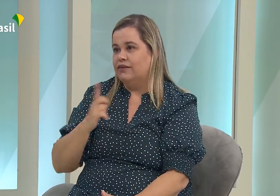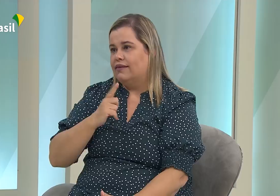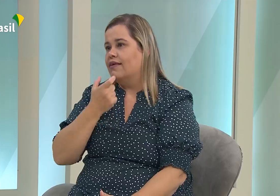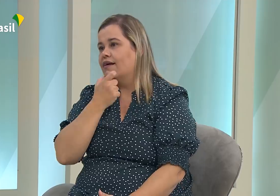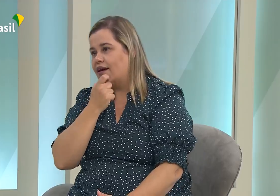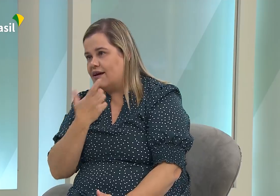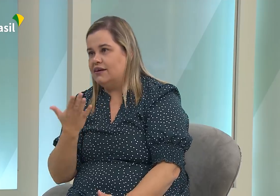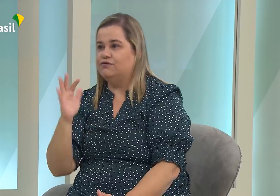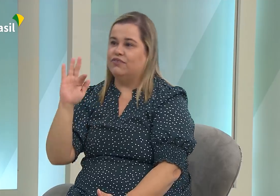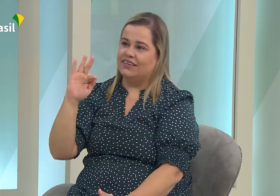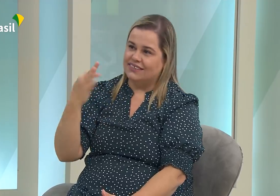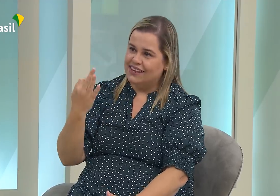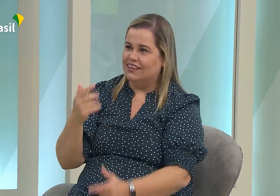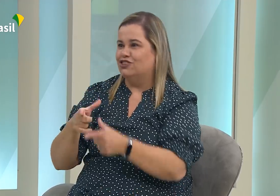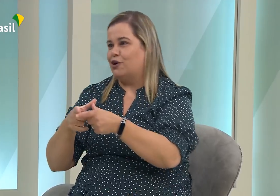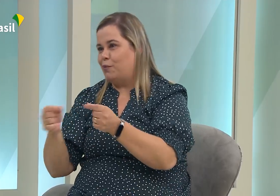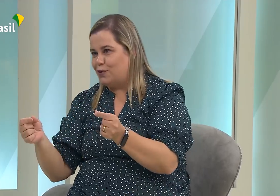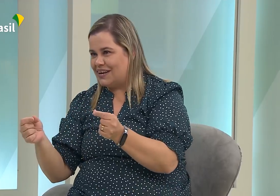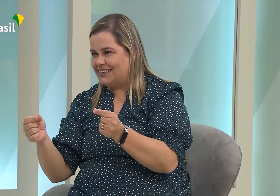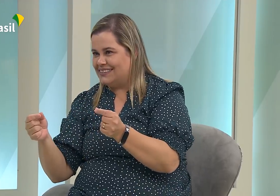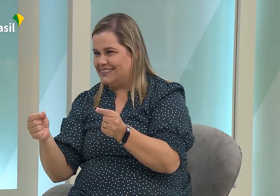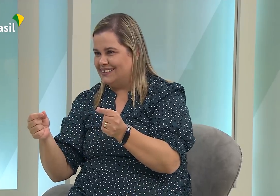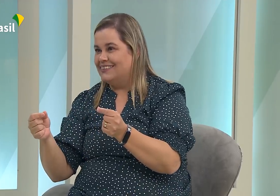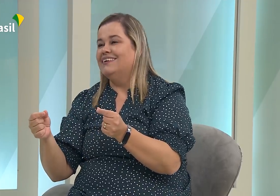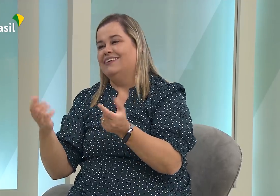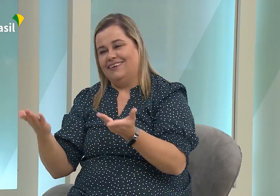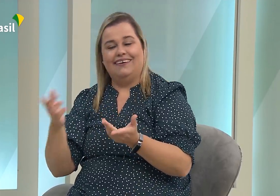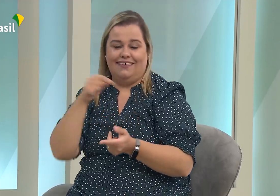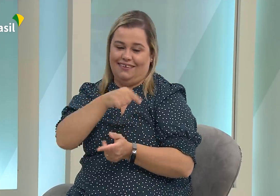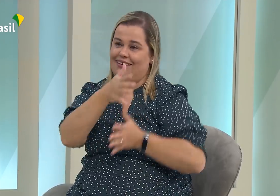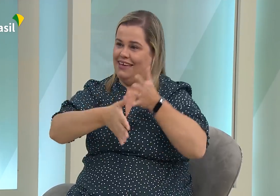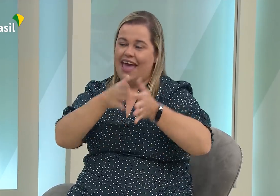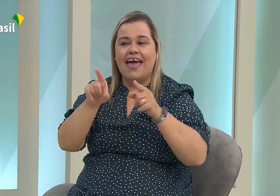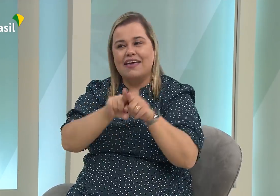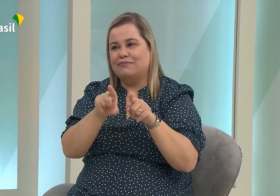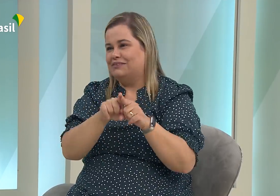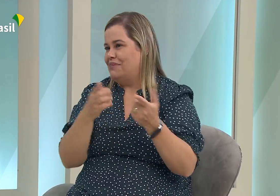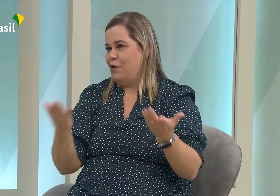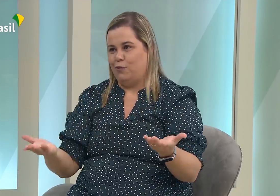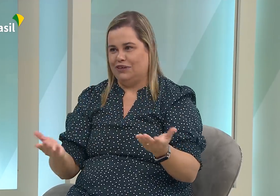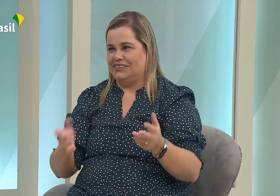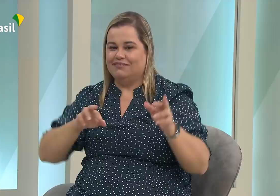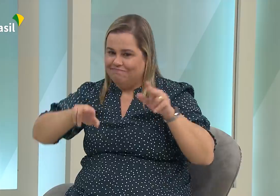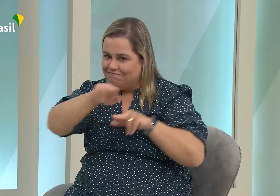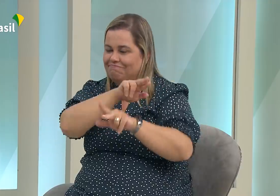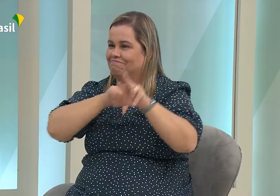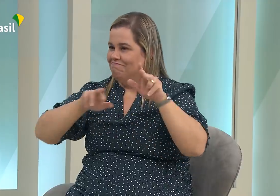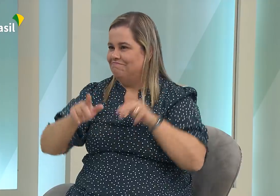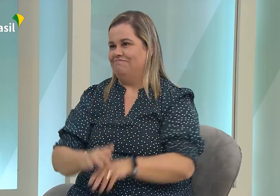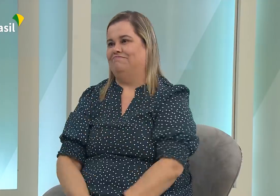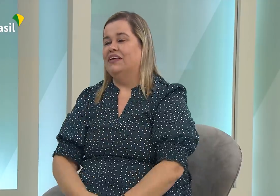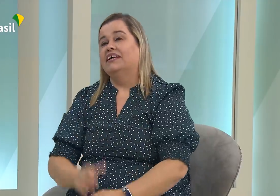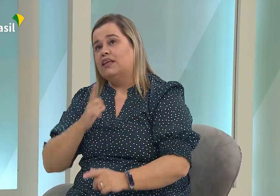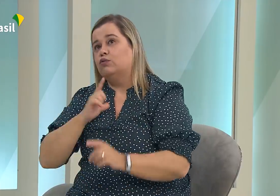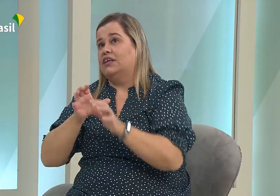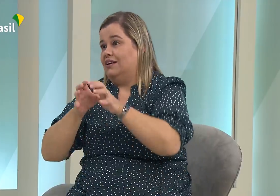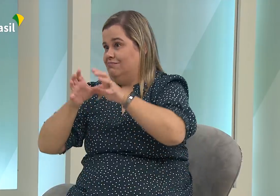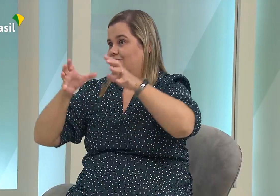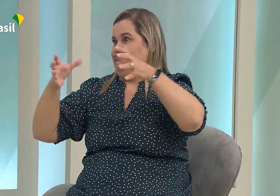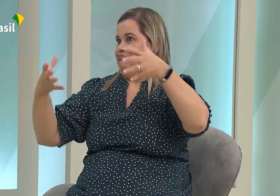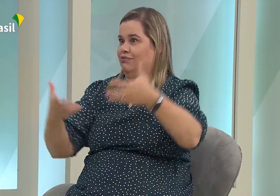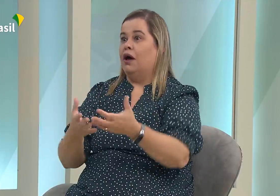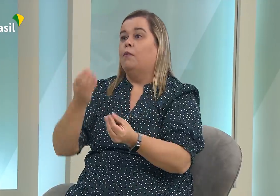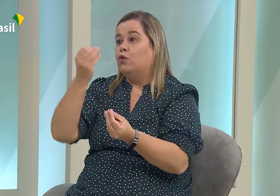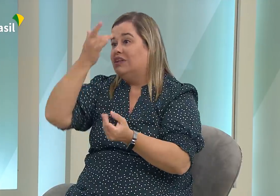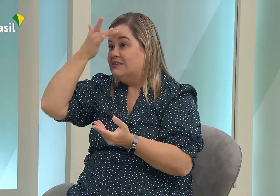de sinais. Assim como as línguas orais, cada país tem uma língua de sinais. Certo? Então, acontece dessa maneira. São várias